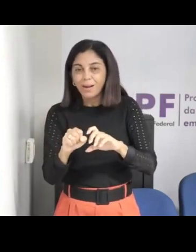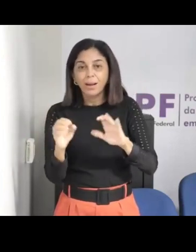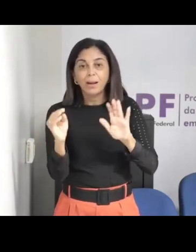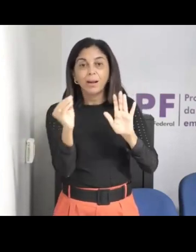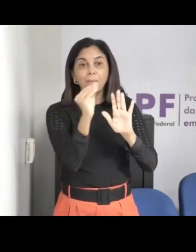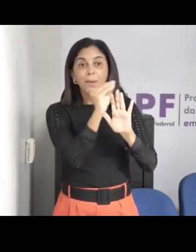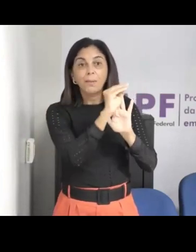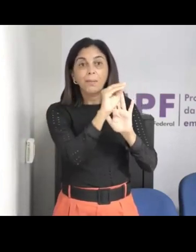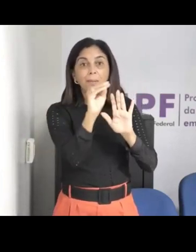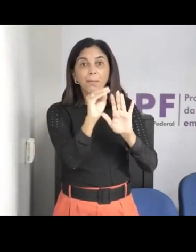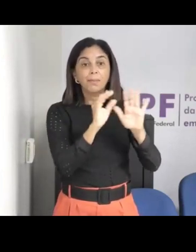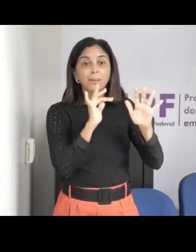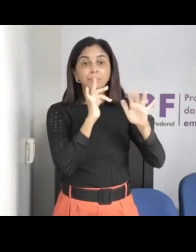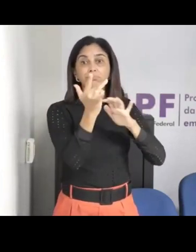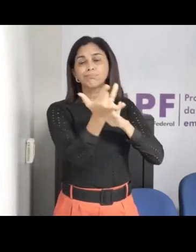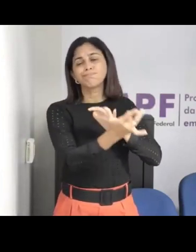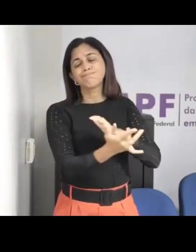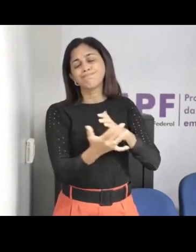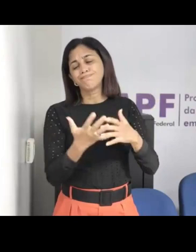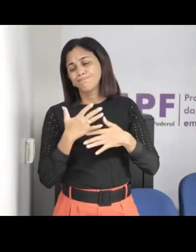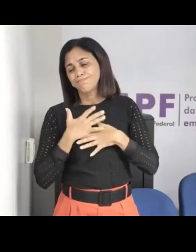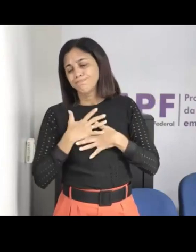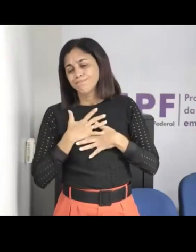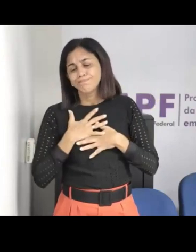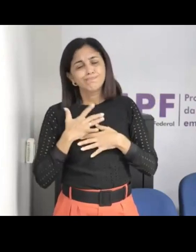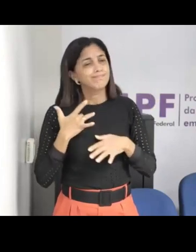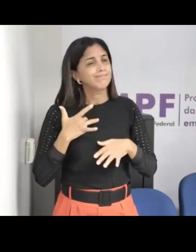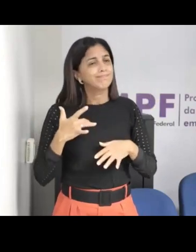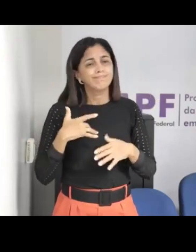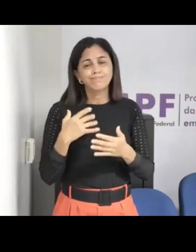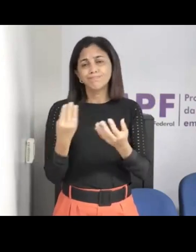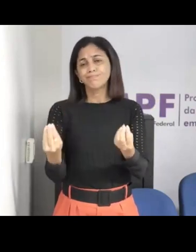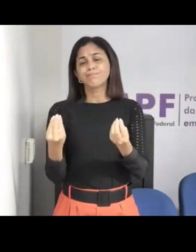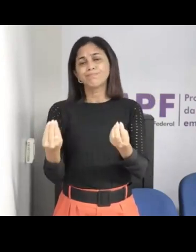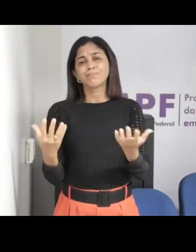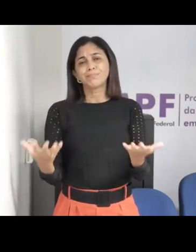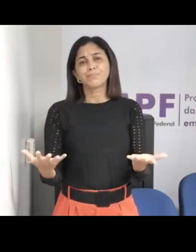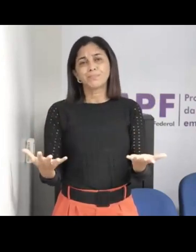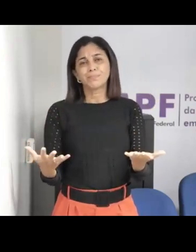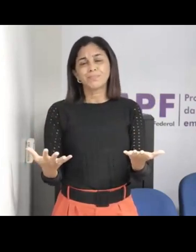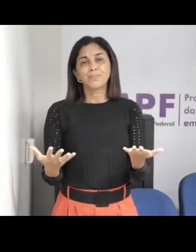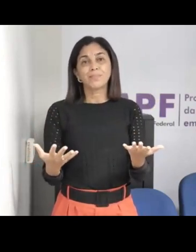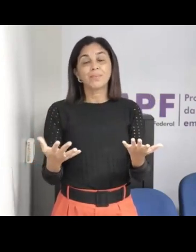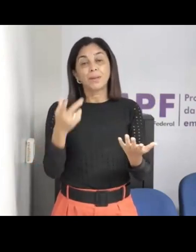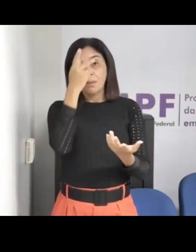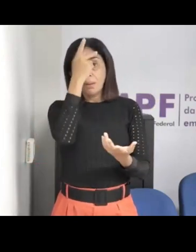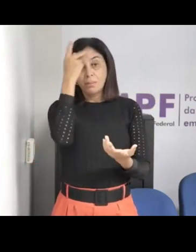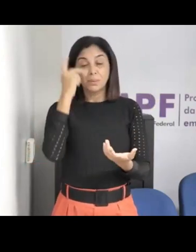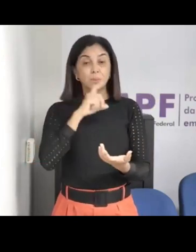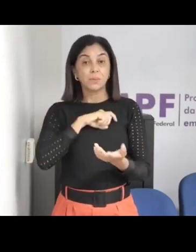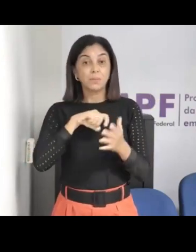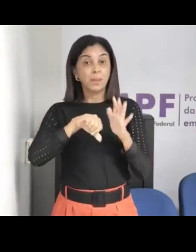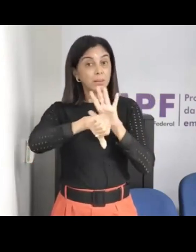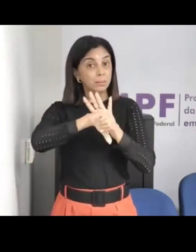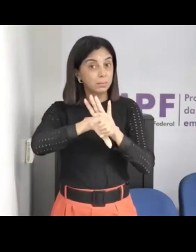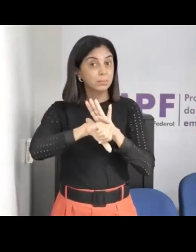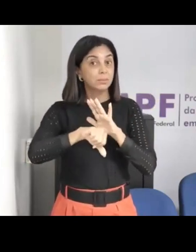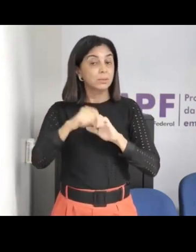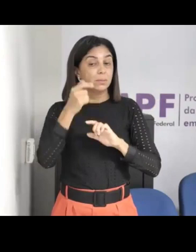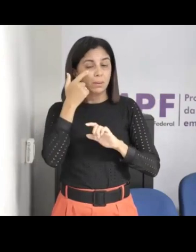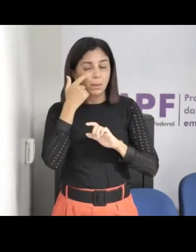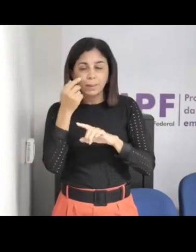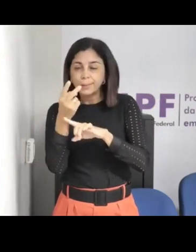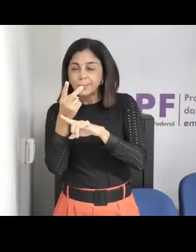também essas fotos e esses criminosos ficam ali vasculhando, né, então todas as artemãs que eles tiverem para conseguir chegar no que eles